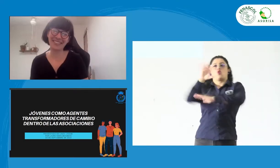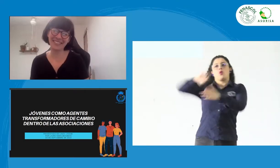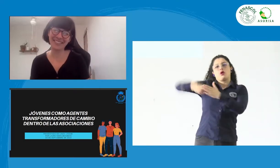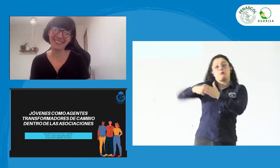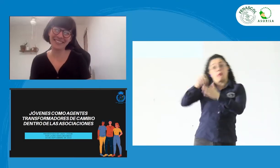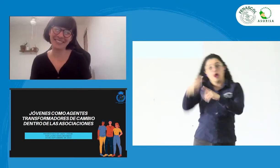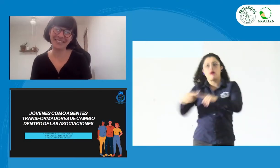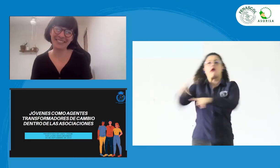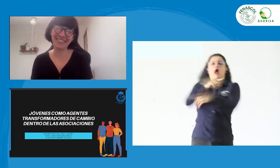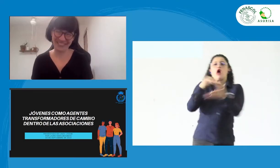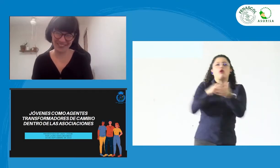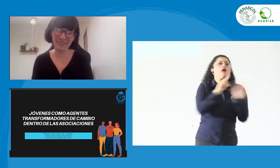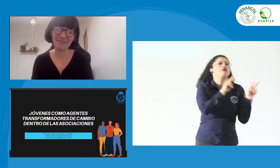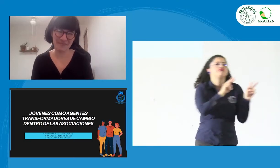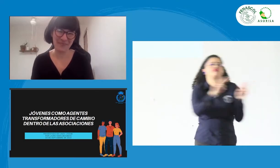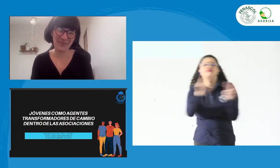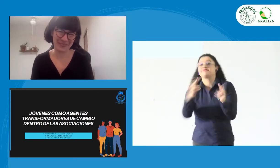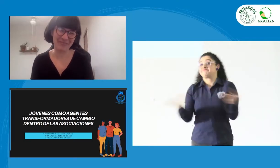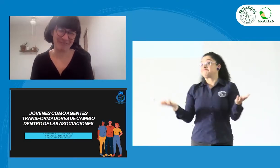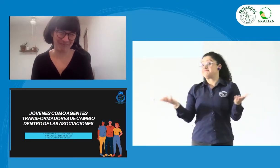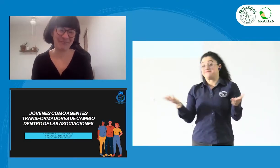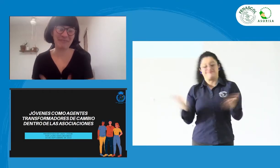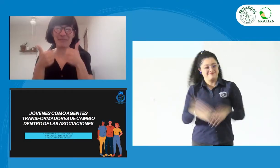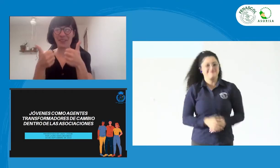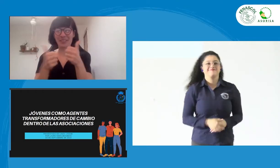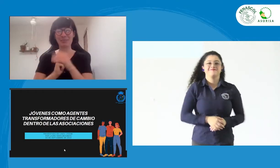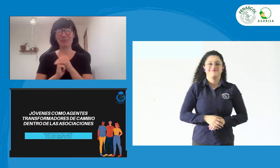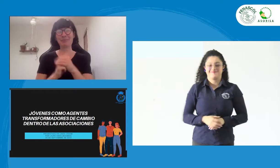a dar inicio a esta presentación. Siguiente, por favor.